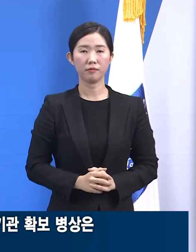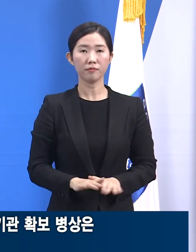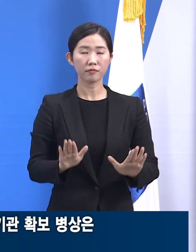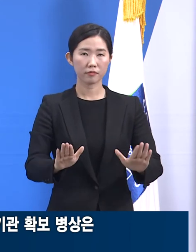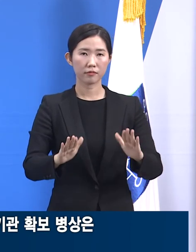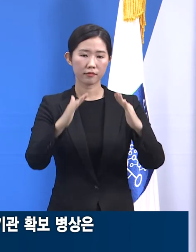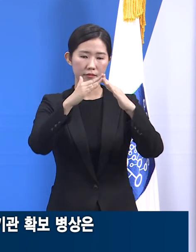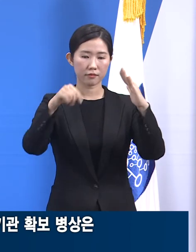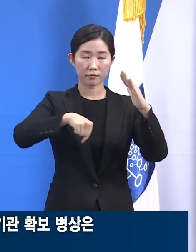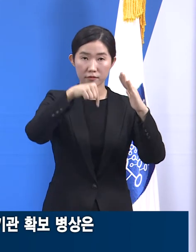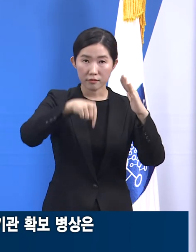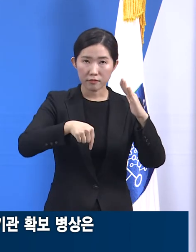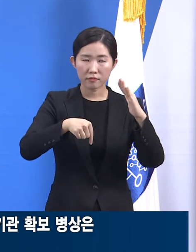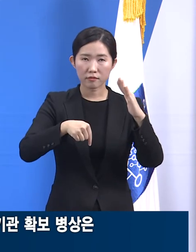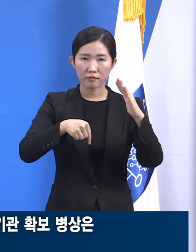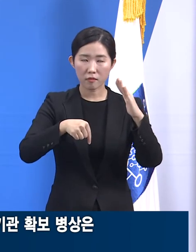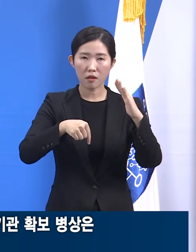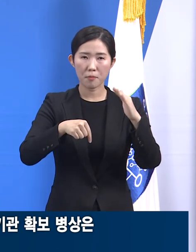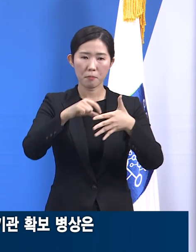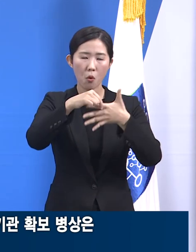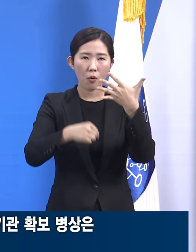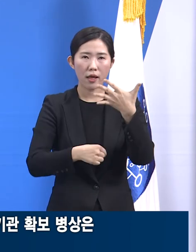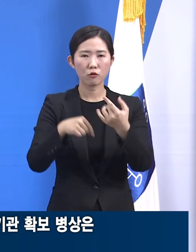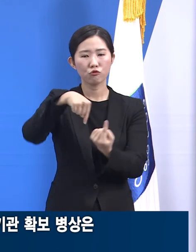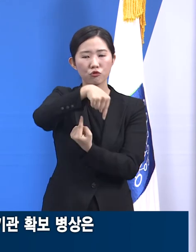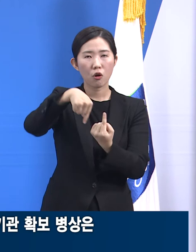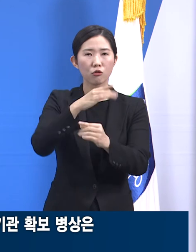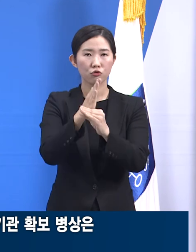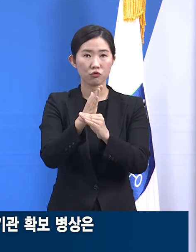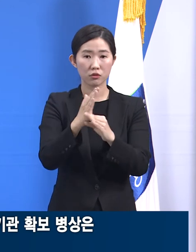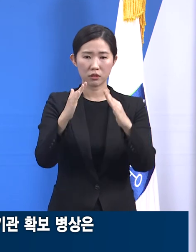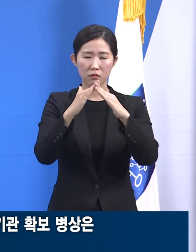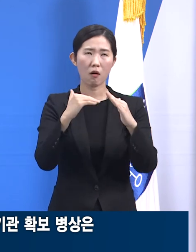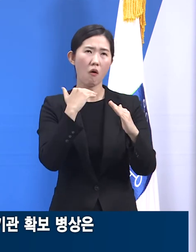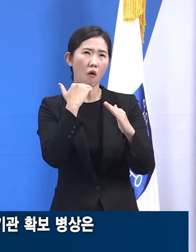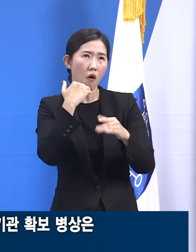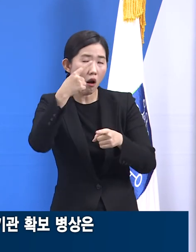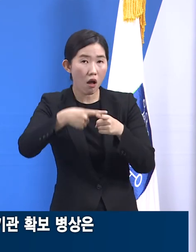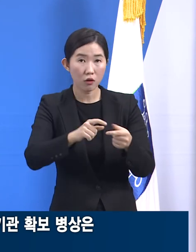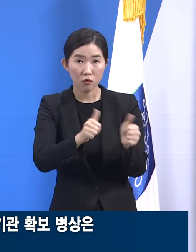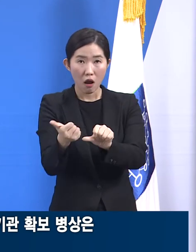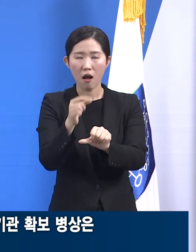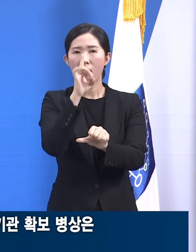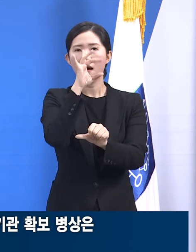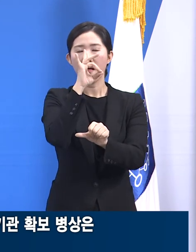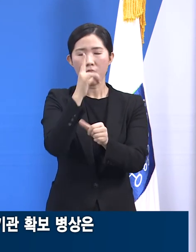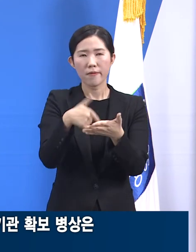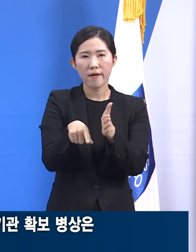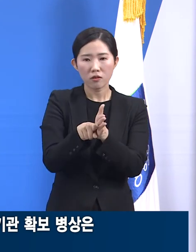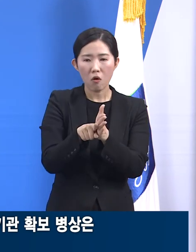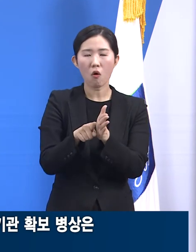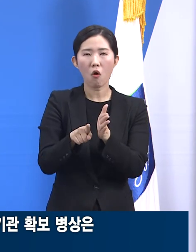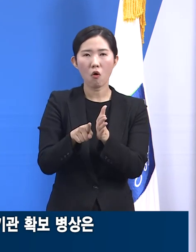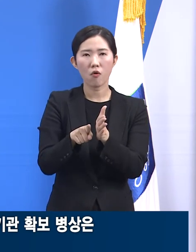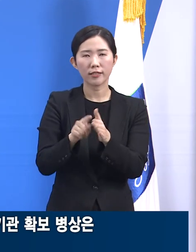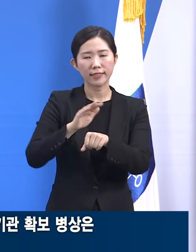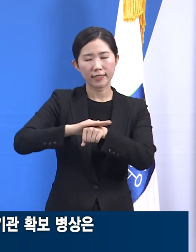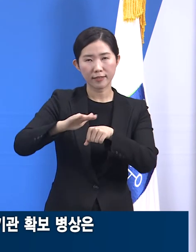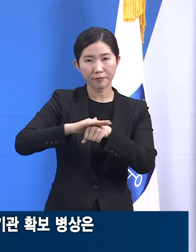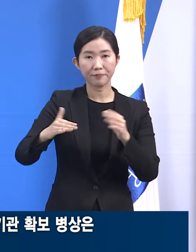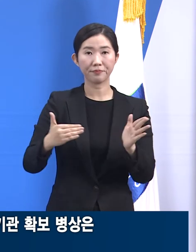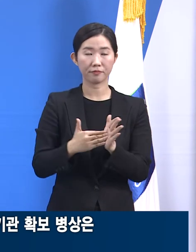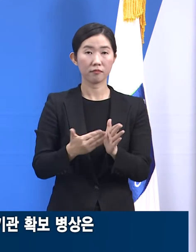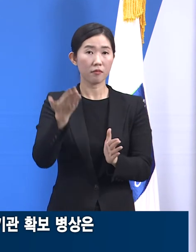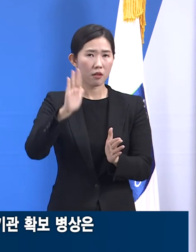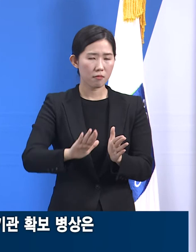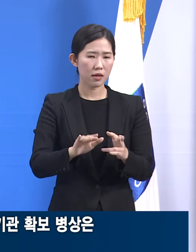도내에서 가정대기자 중 사망자가 발생하지 않게 관리해낸 성과도 있었습니다. 하지만 12월